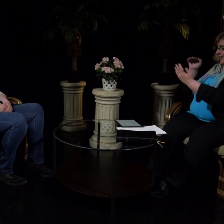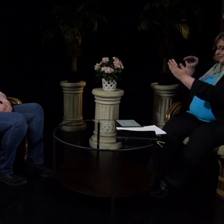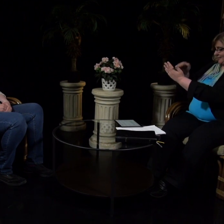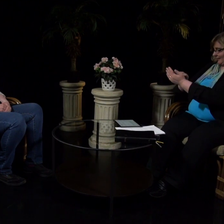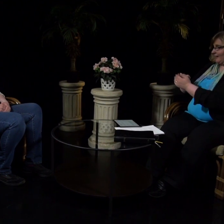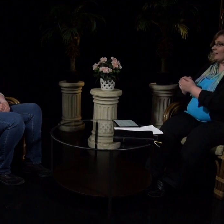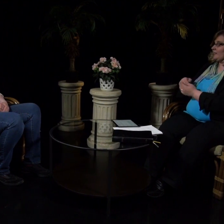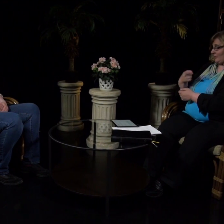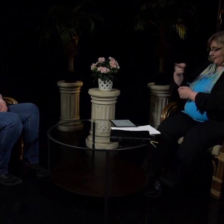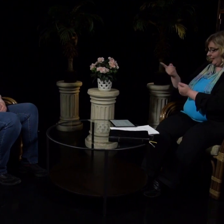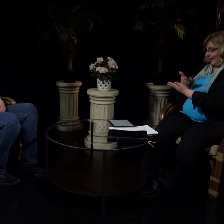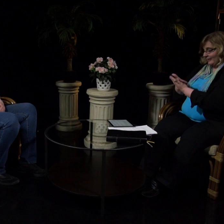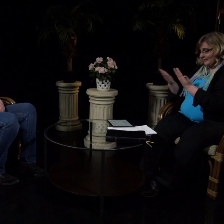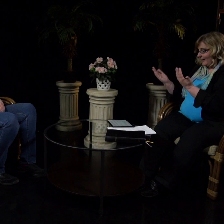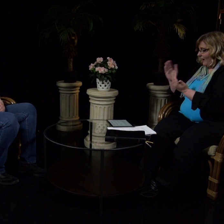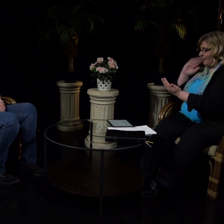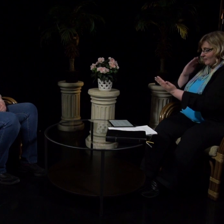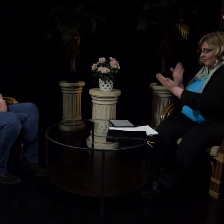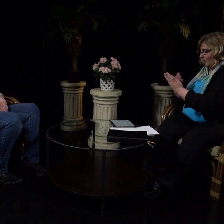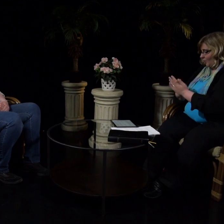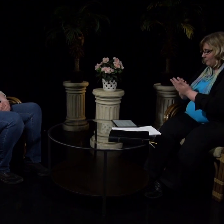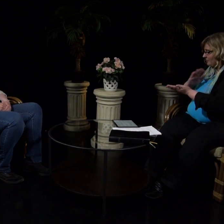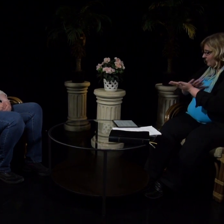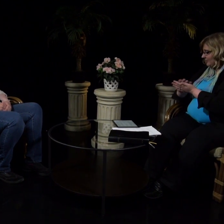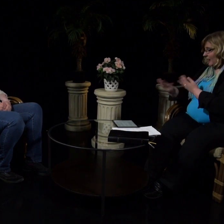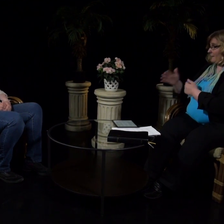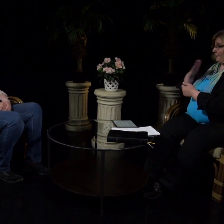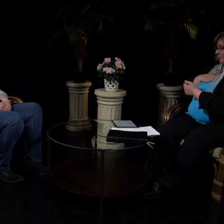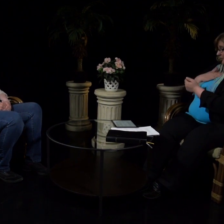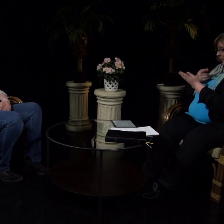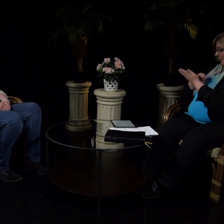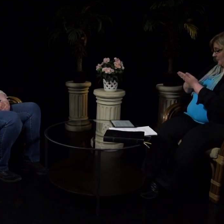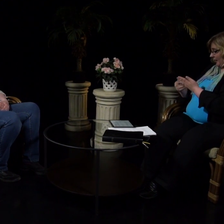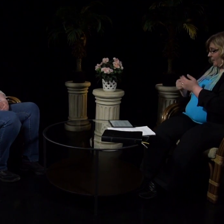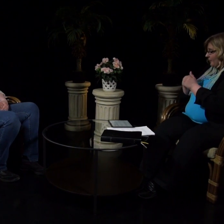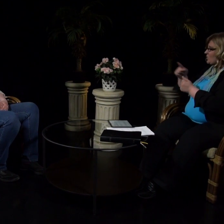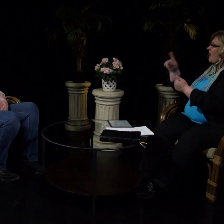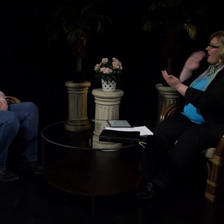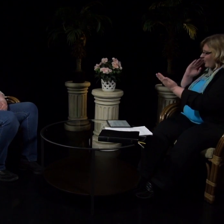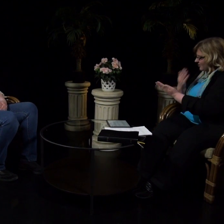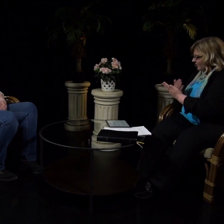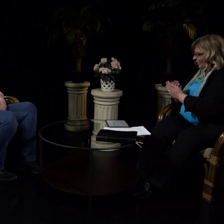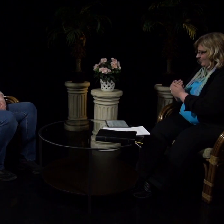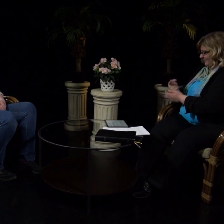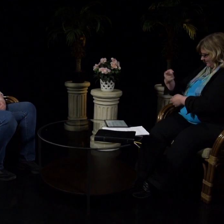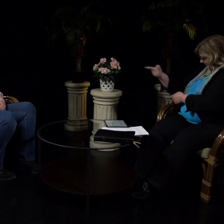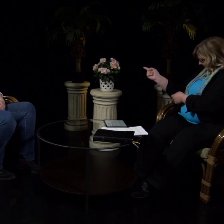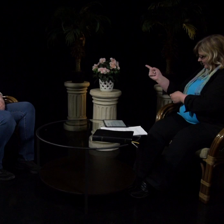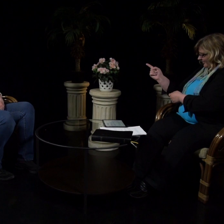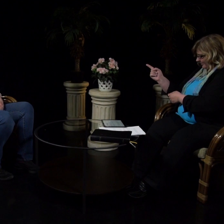Tähän asti te ette ole anoneet mitään minun nimessäni. Anokaa, niin te